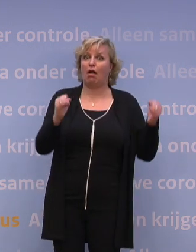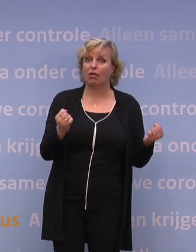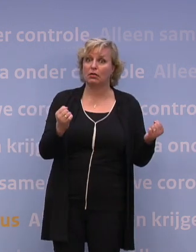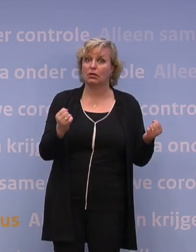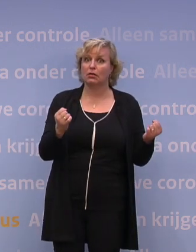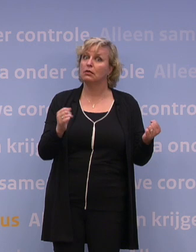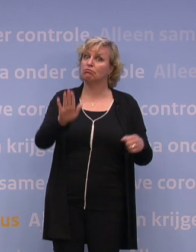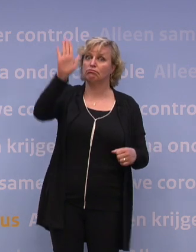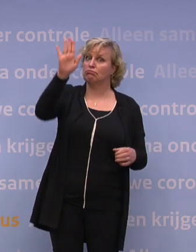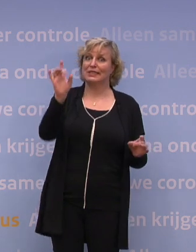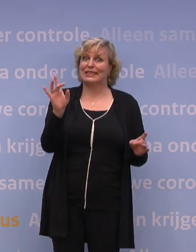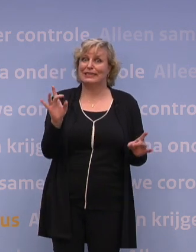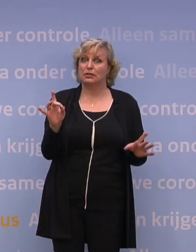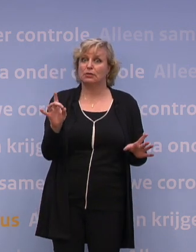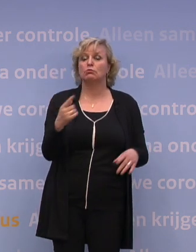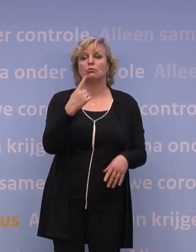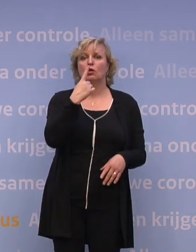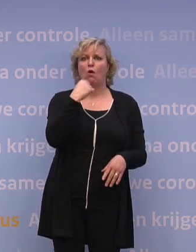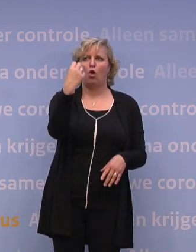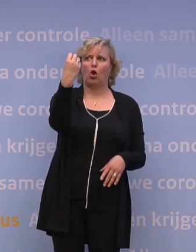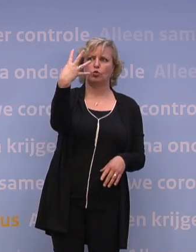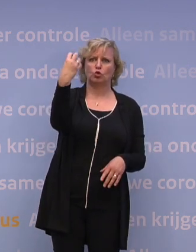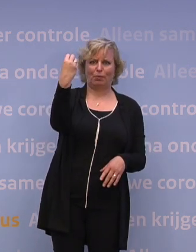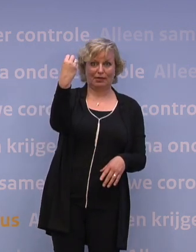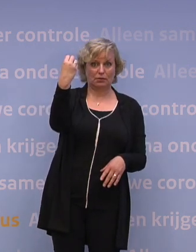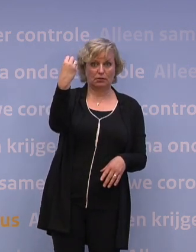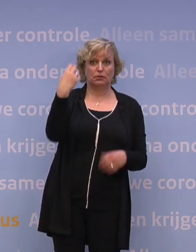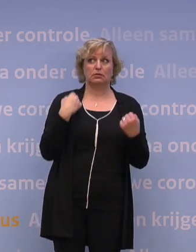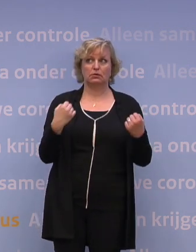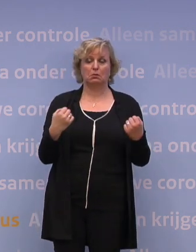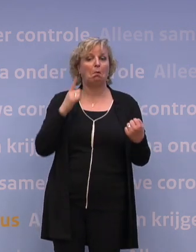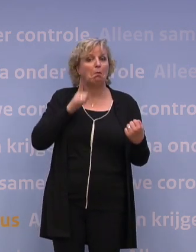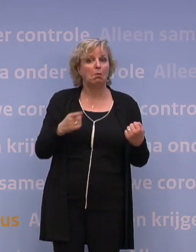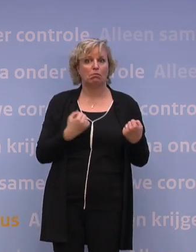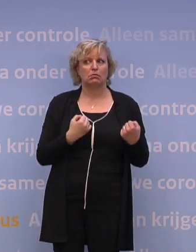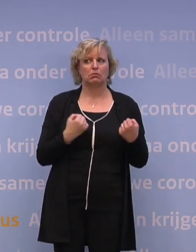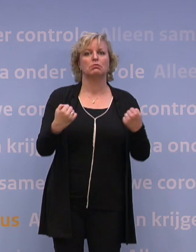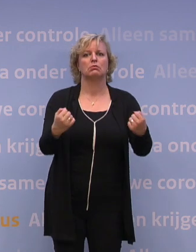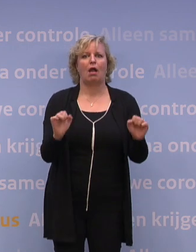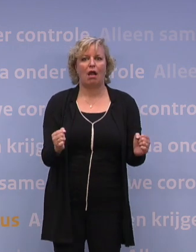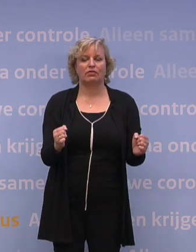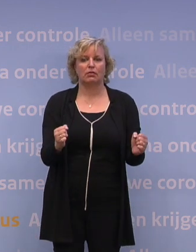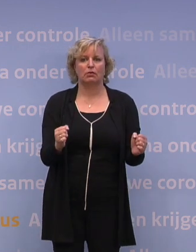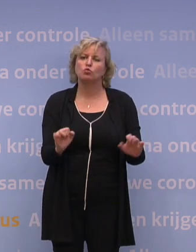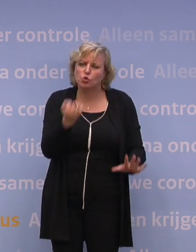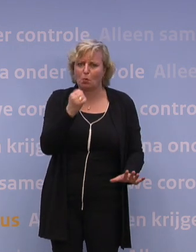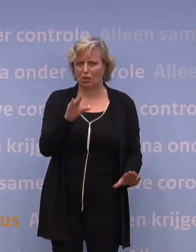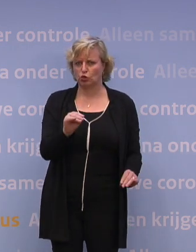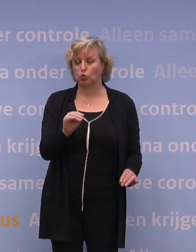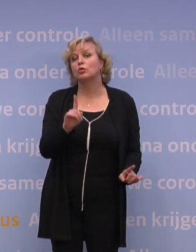En een rood stoplicht. Als je het een beetje goed uitmikt, dan kun je een rood stoplicht negeren. Kan. Je bent wel een eikel als je het doet, maar het kan wel.